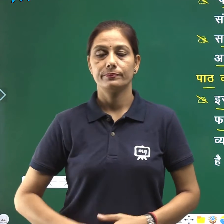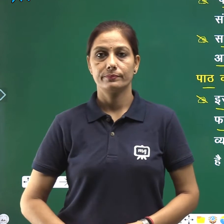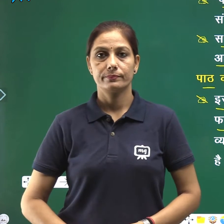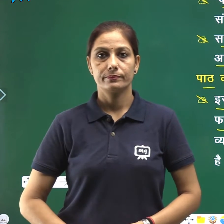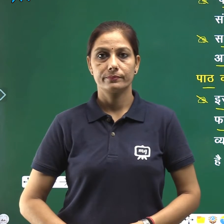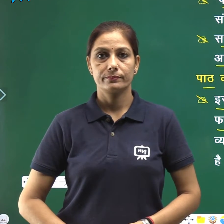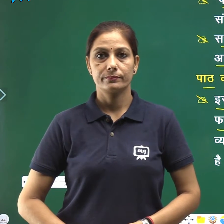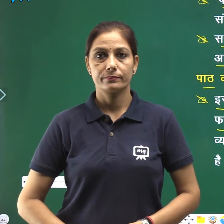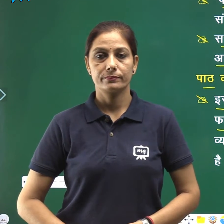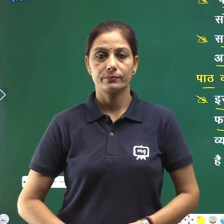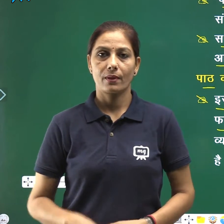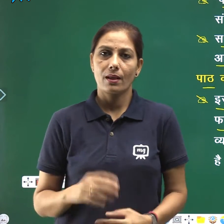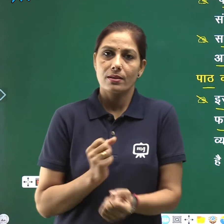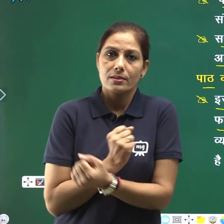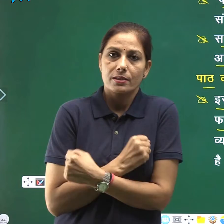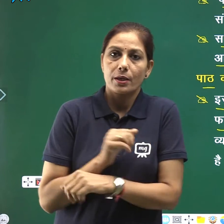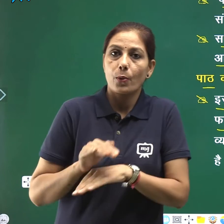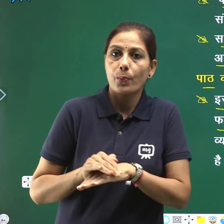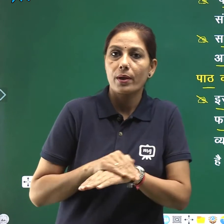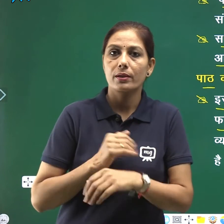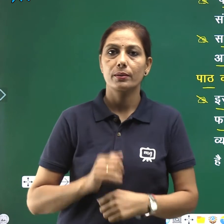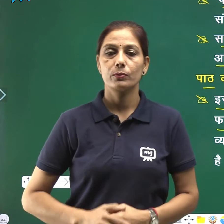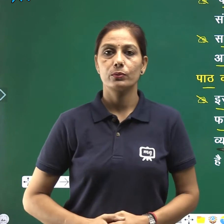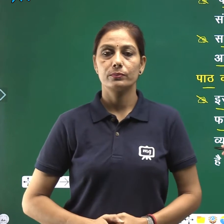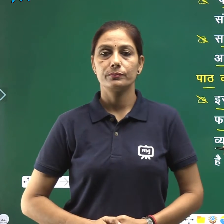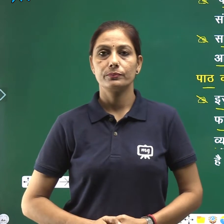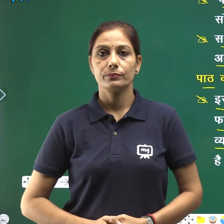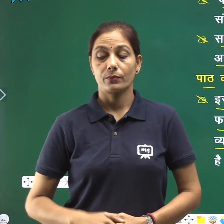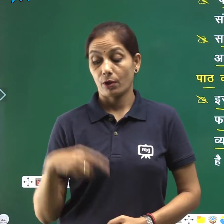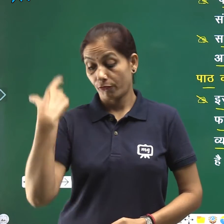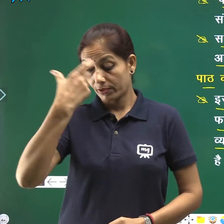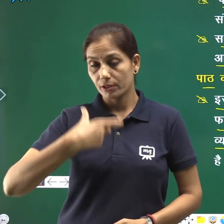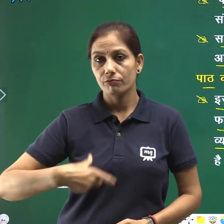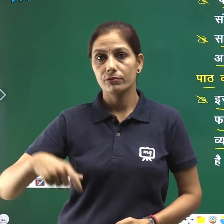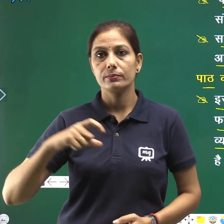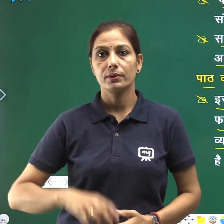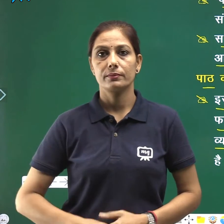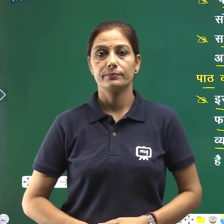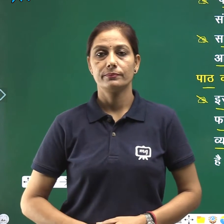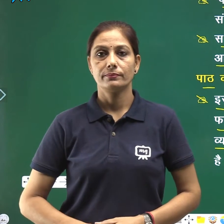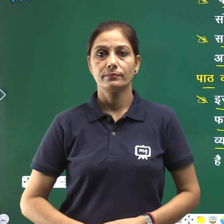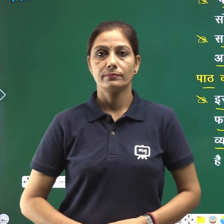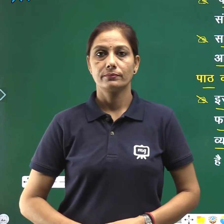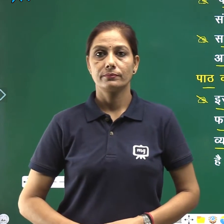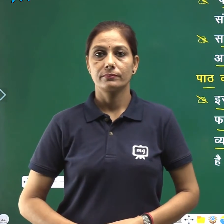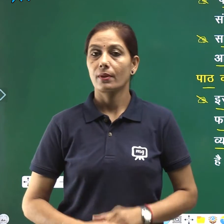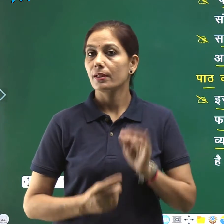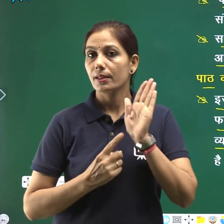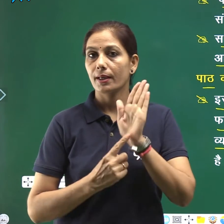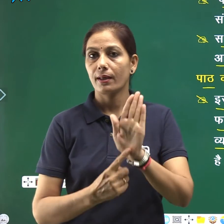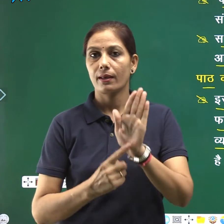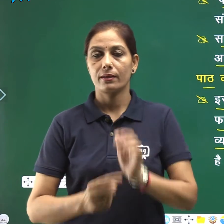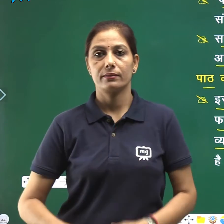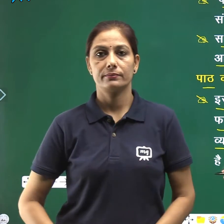केश नहेपूर्ण व्यक्तित्व पर प्रकास डाला है